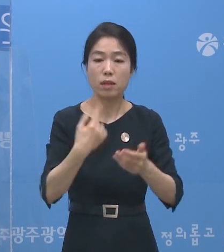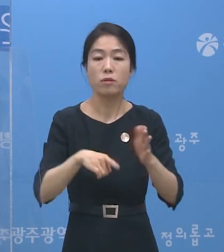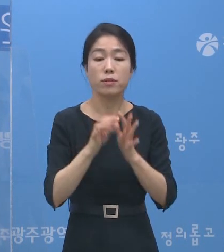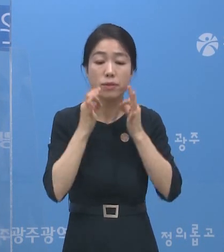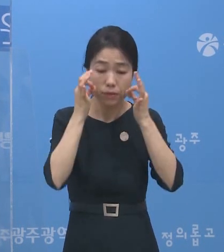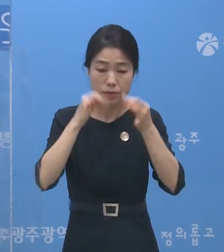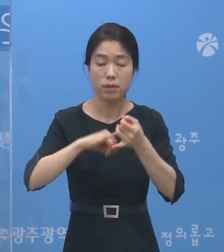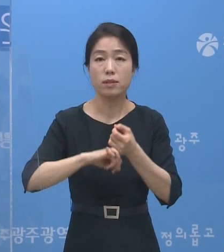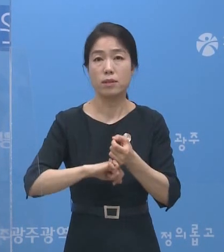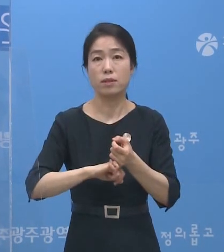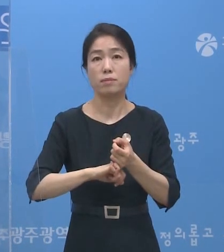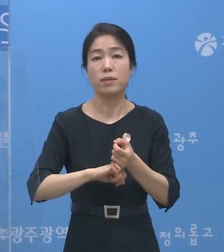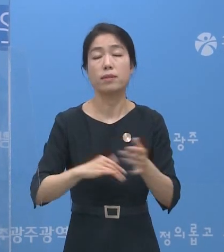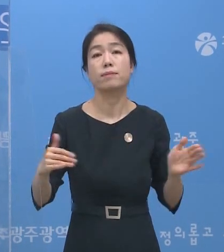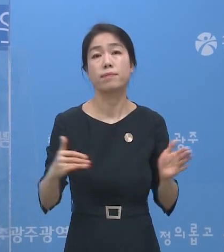최선을 다하겠습니다. 이상입니다.